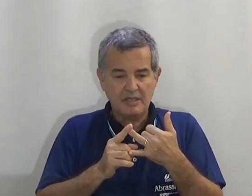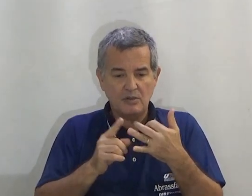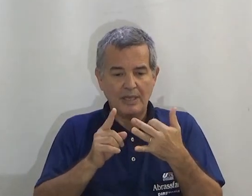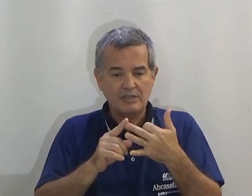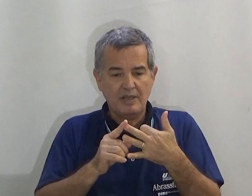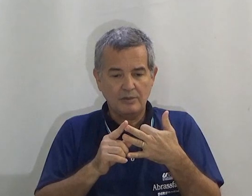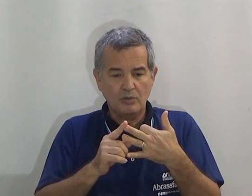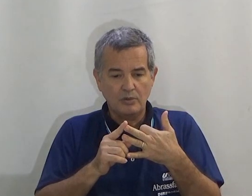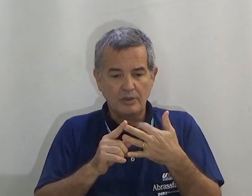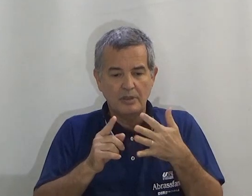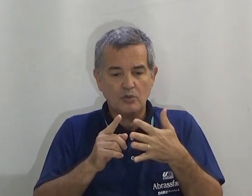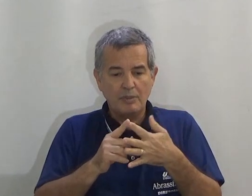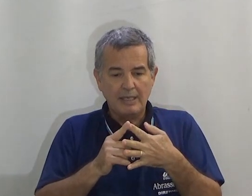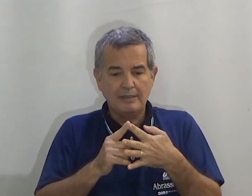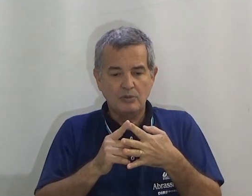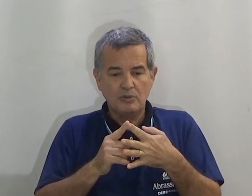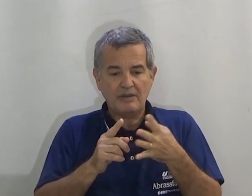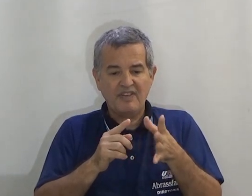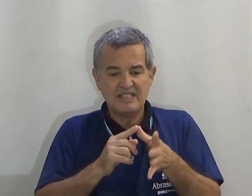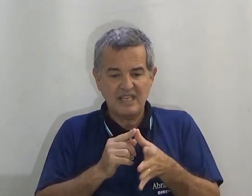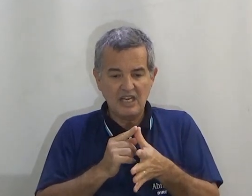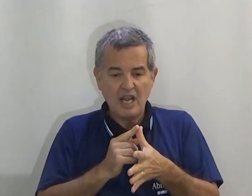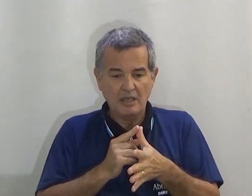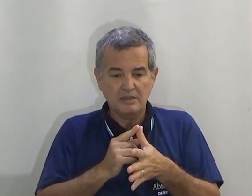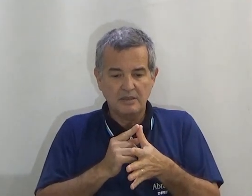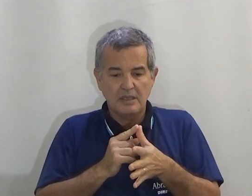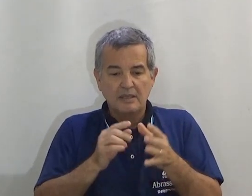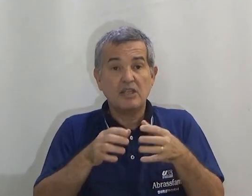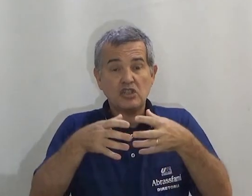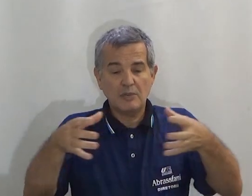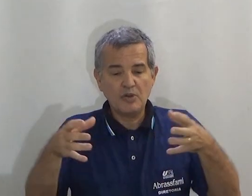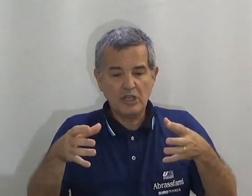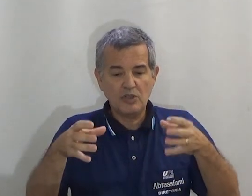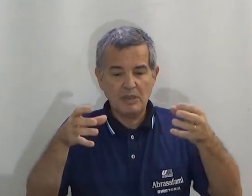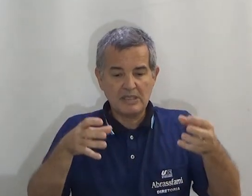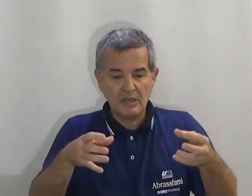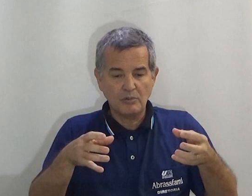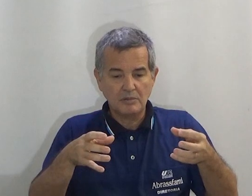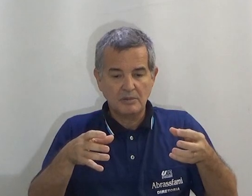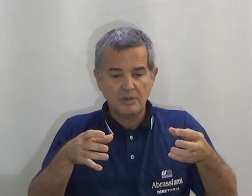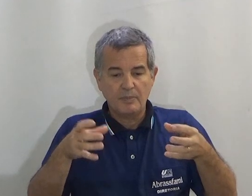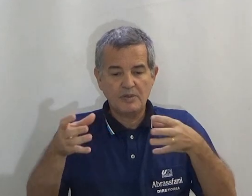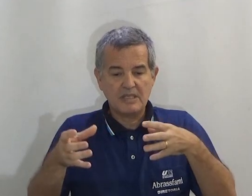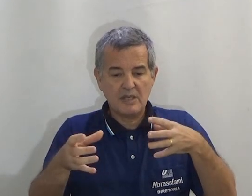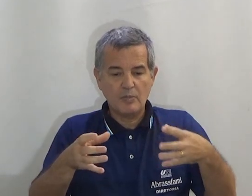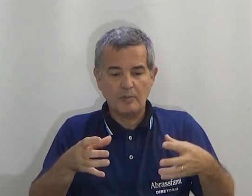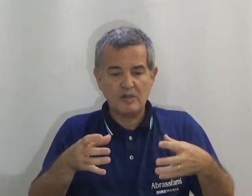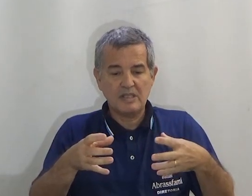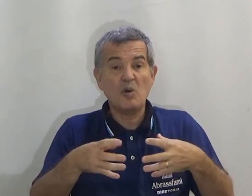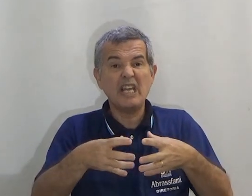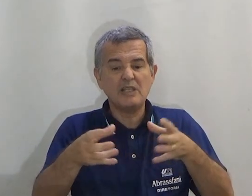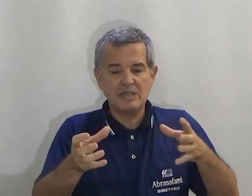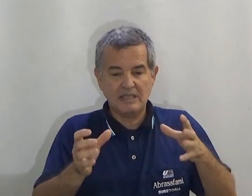de referência, do classificador, do marcador, da fé cênica. Você distribuindo dimensão, posição,